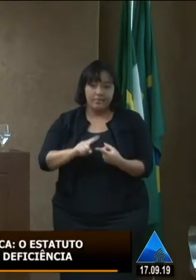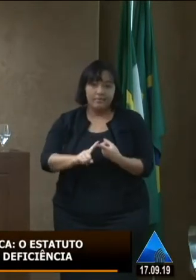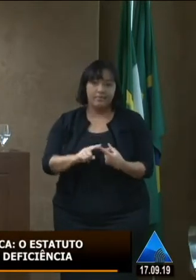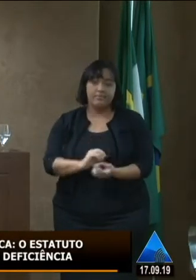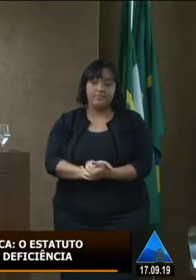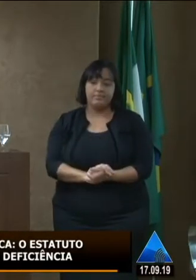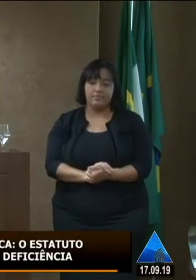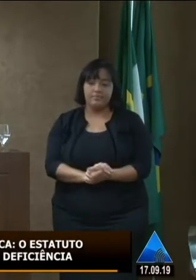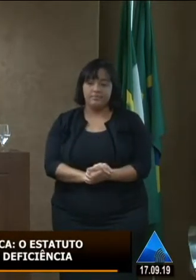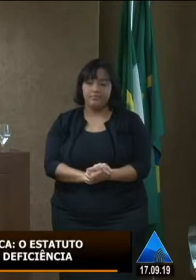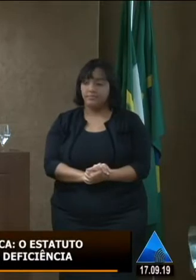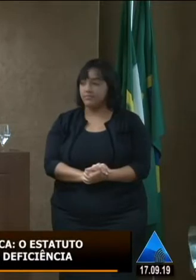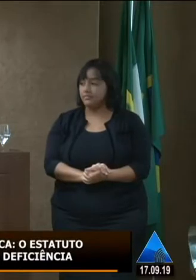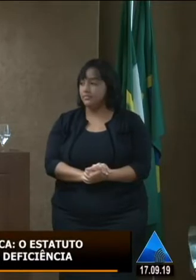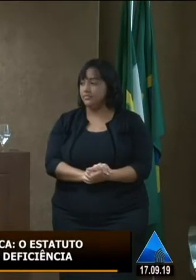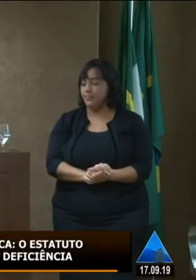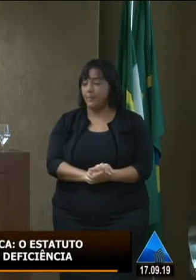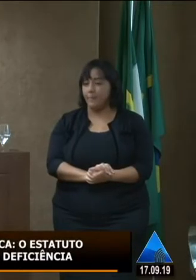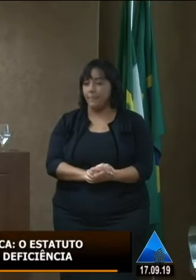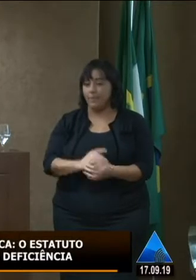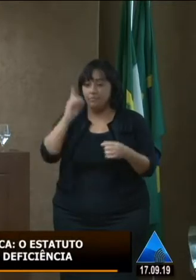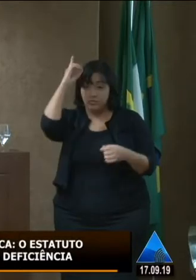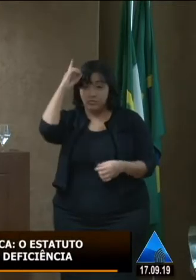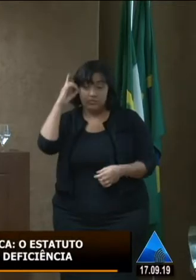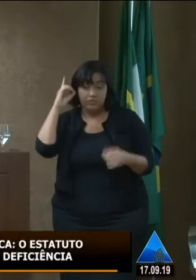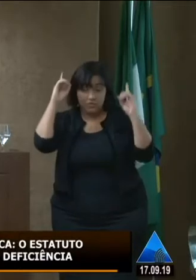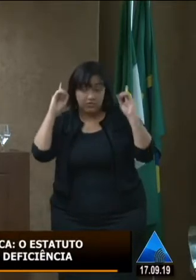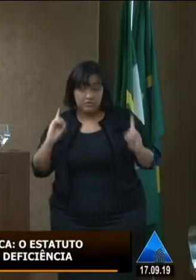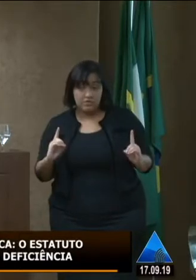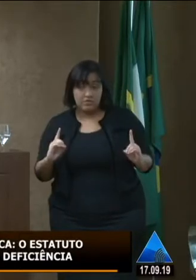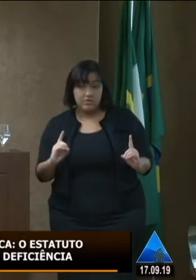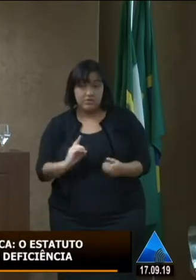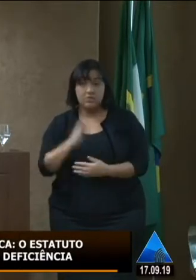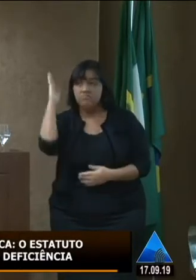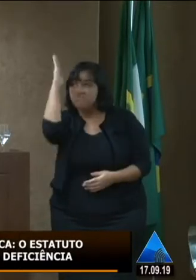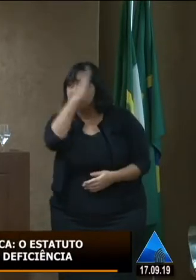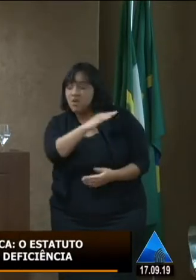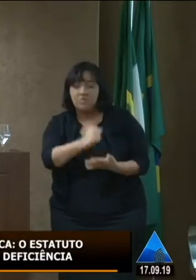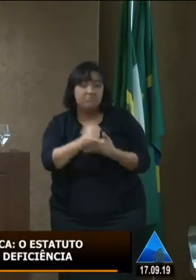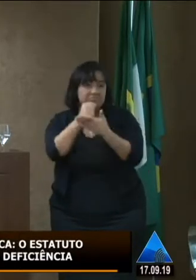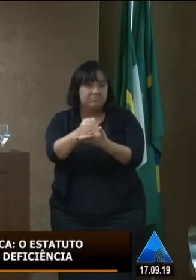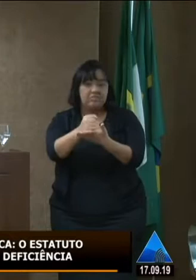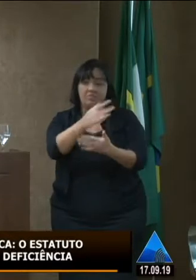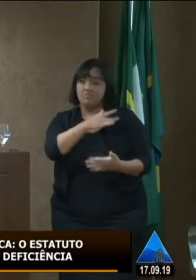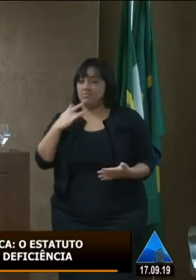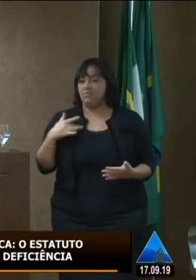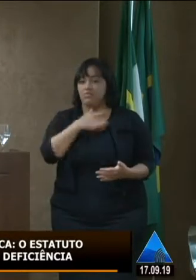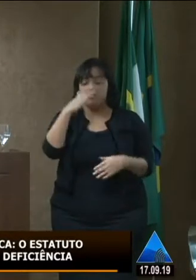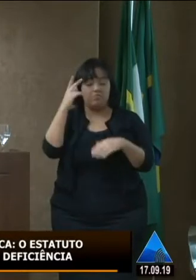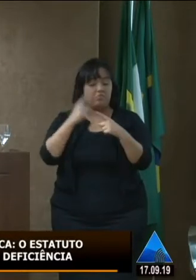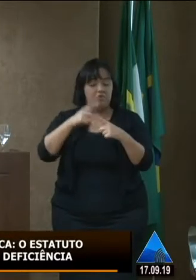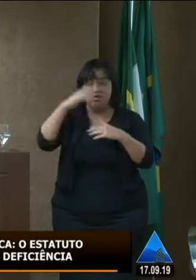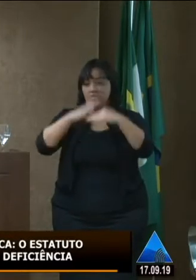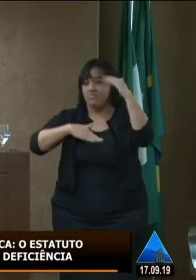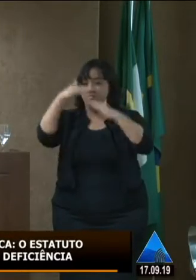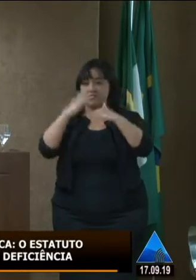é também a mulher com deficiência que é vítima de um mau atendimento na rede de saúde porque os profissionais não